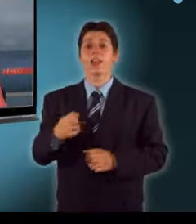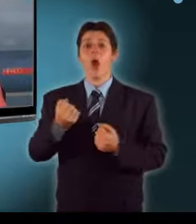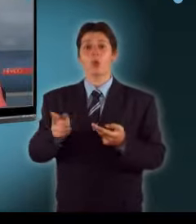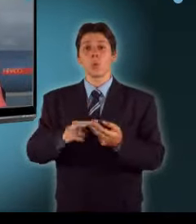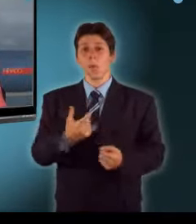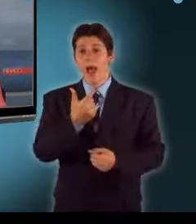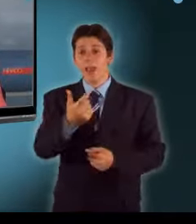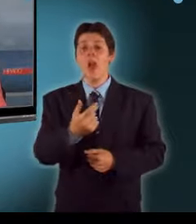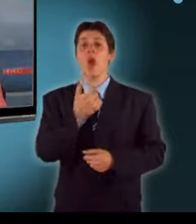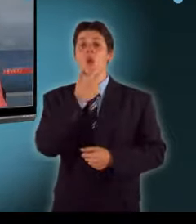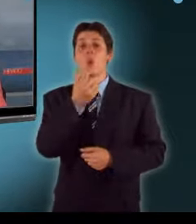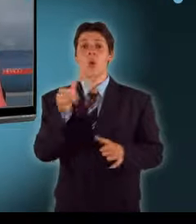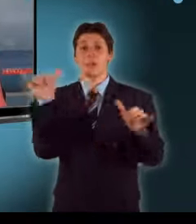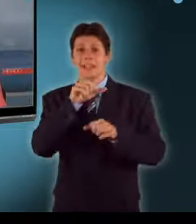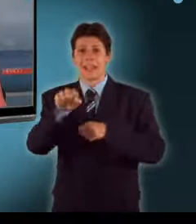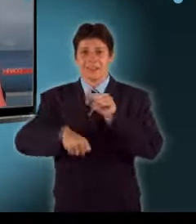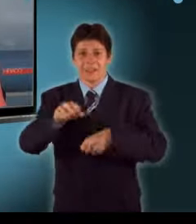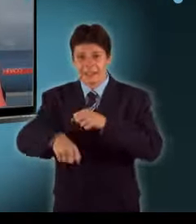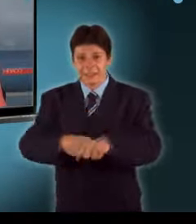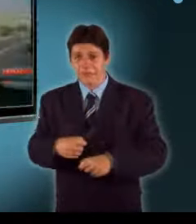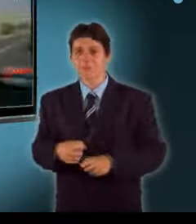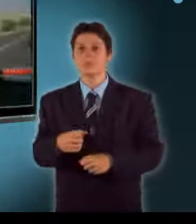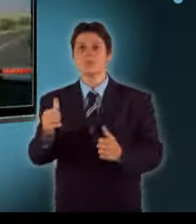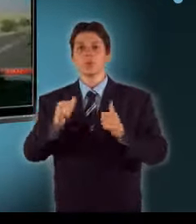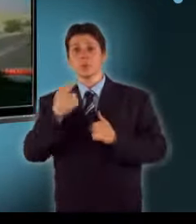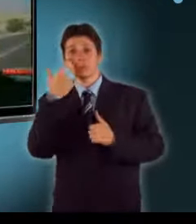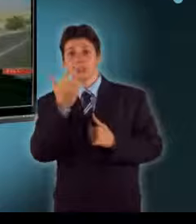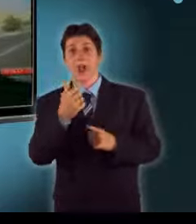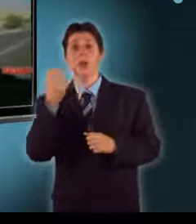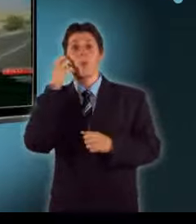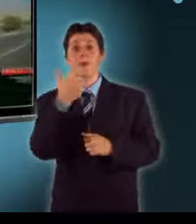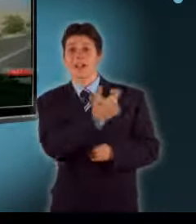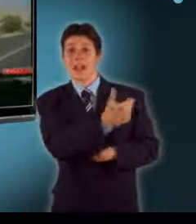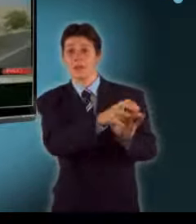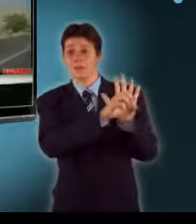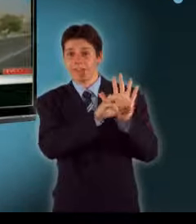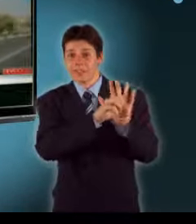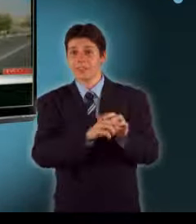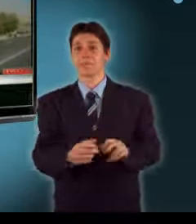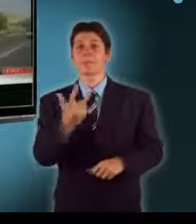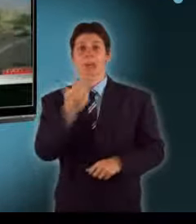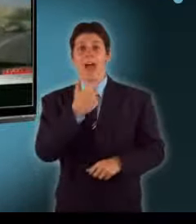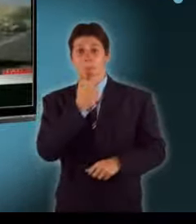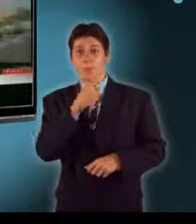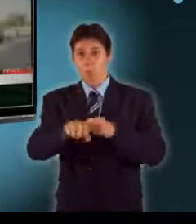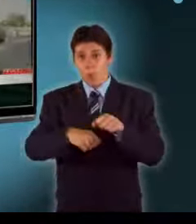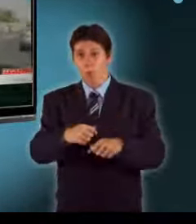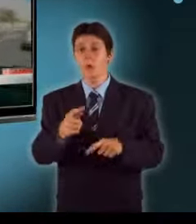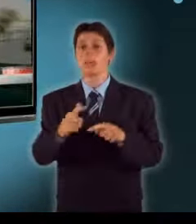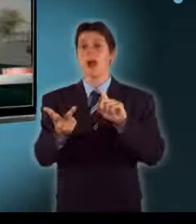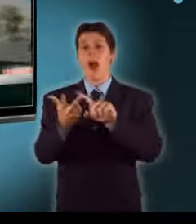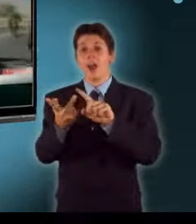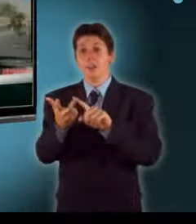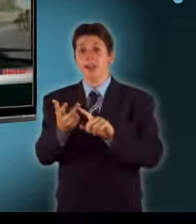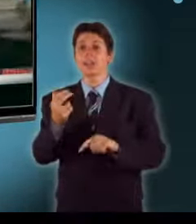mobiltelefonnal. Amint három ló végig galopozik egy úton, majd egyikük szó szerint átmegy egy szembejövő autón.